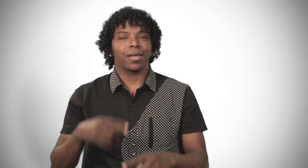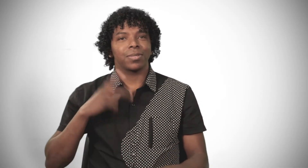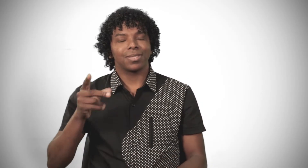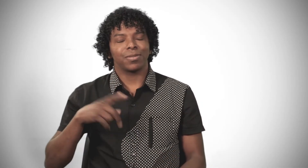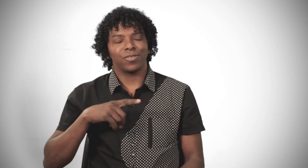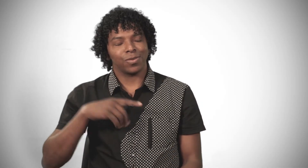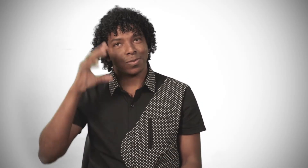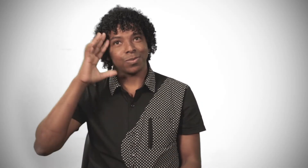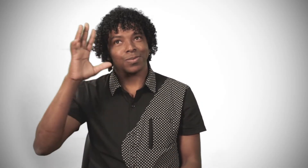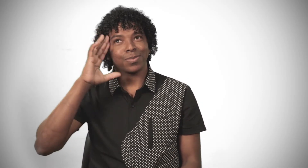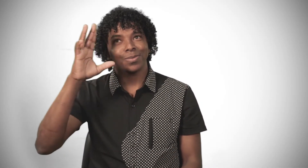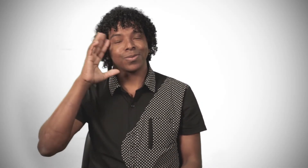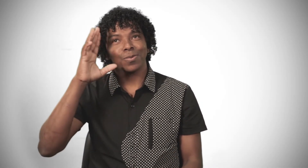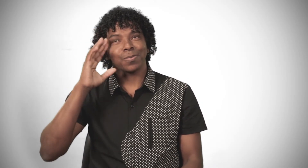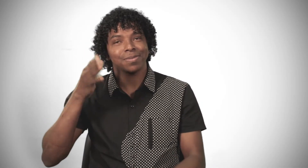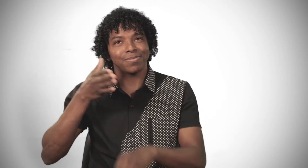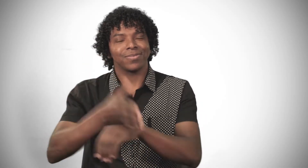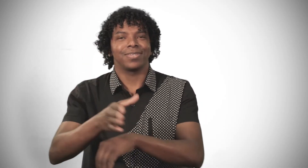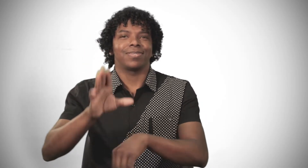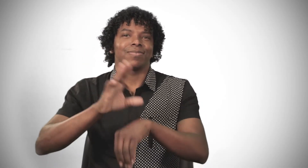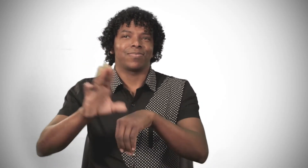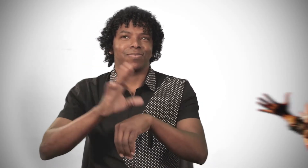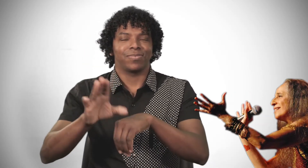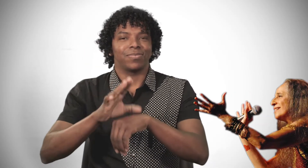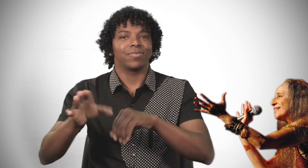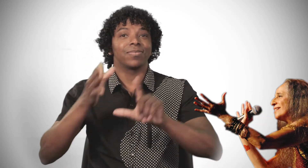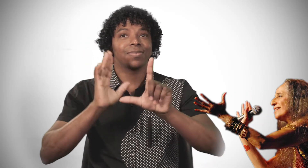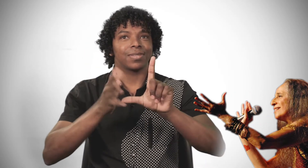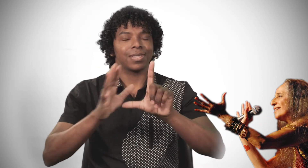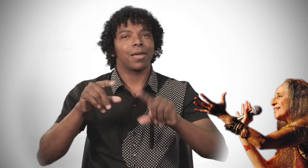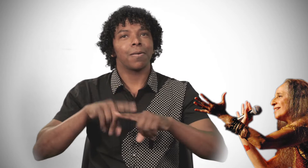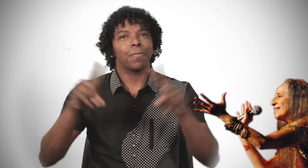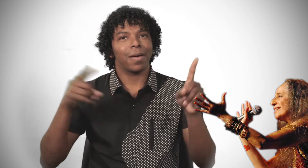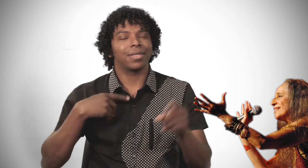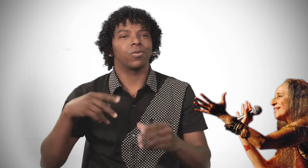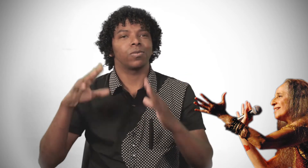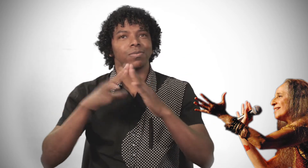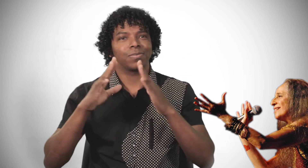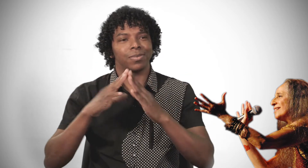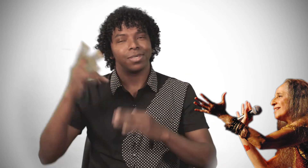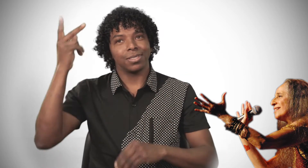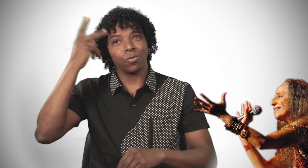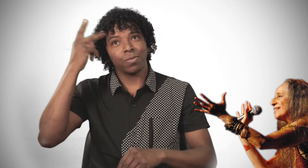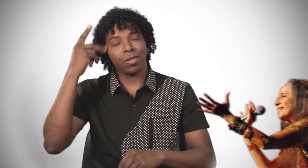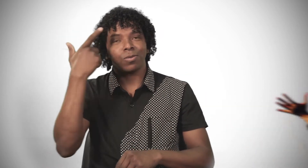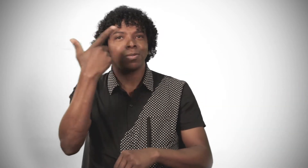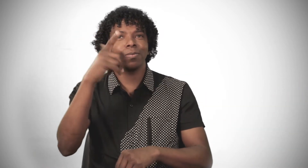Eu sempre tive o sonho de ingressar no curso de Letras Libras. Mas eu existia em São Paulo e lá não havia